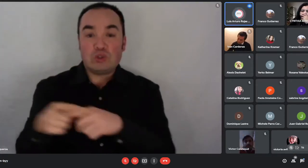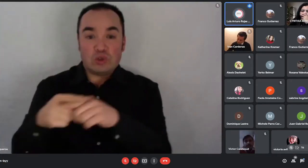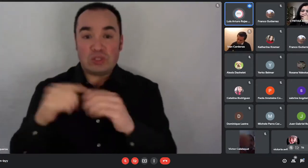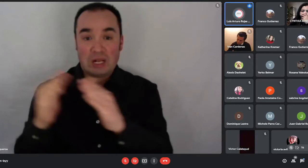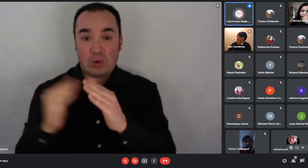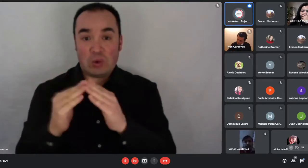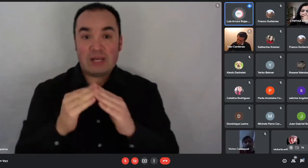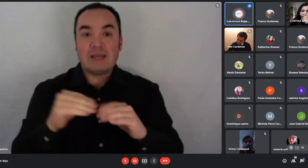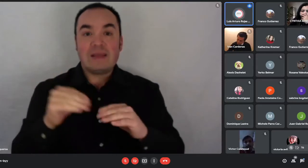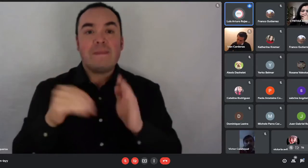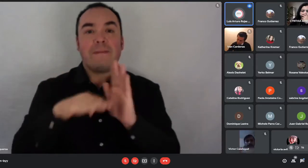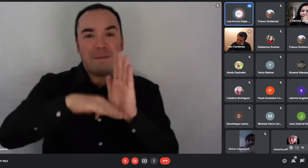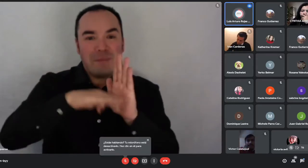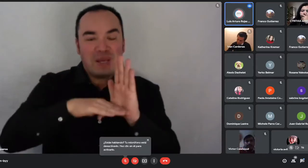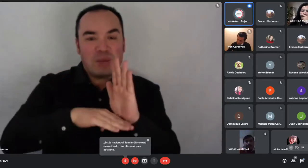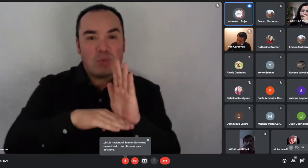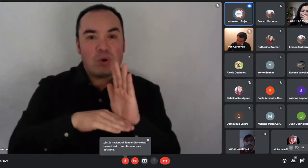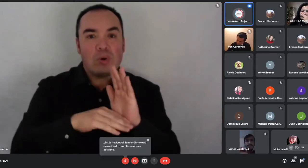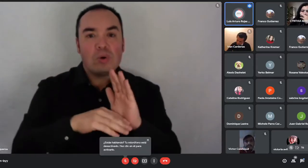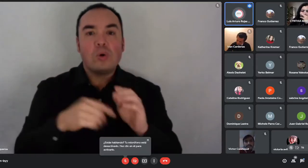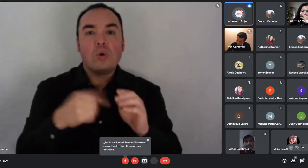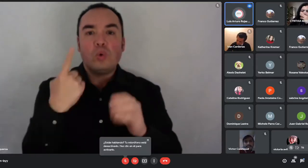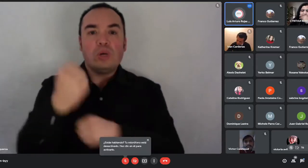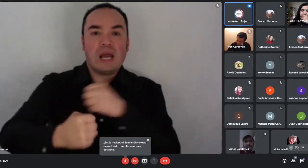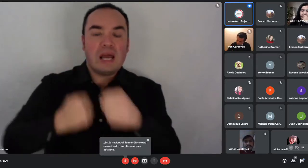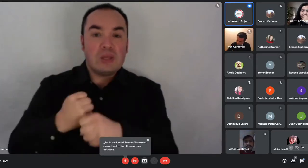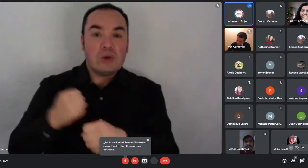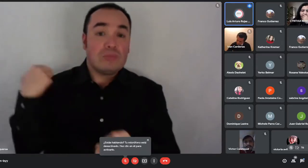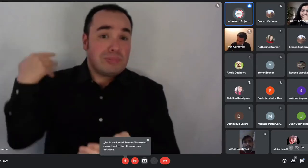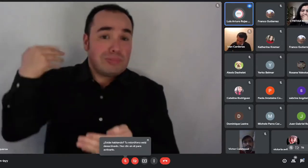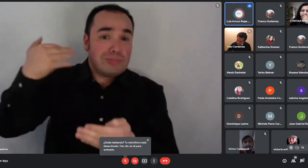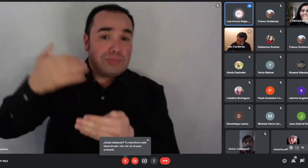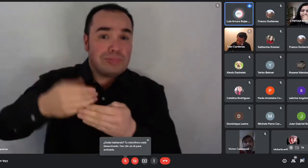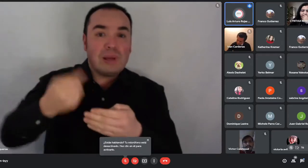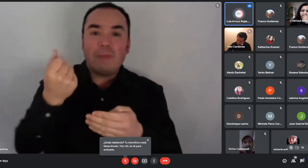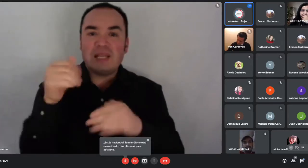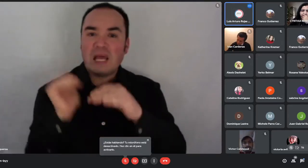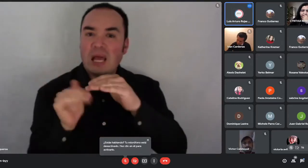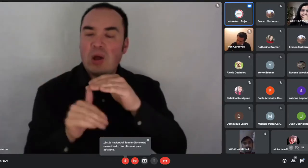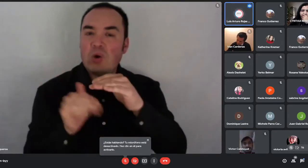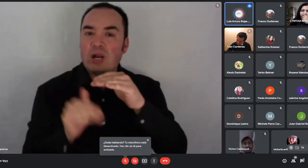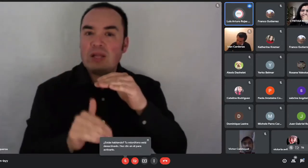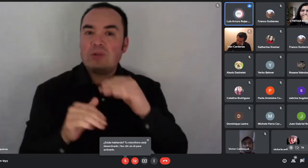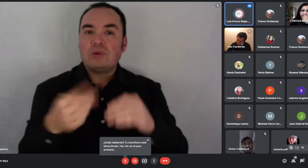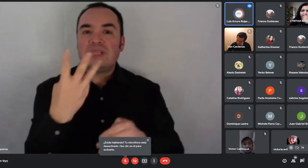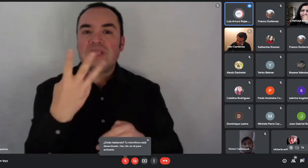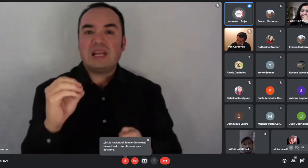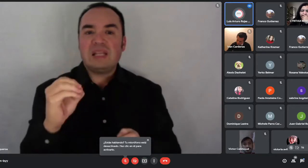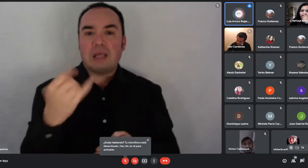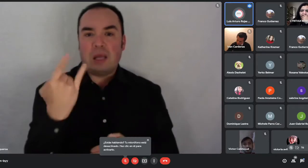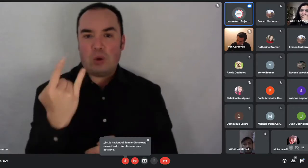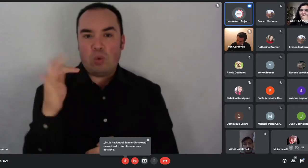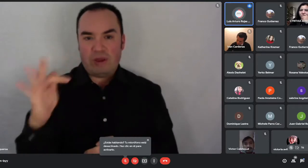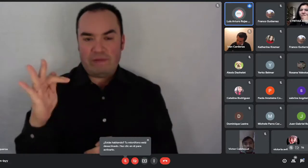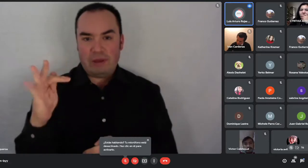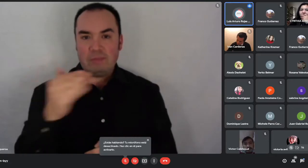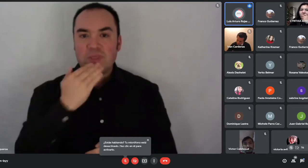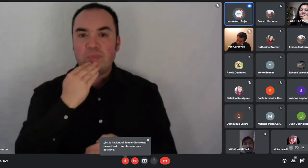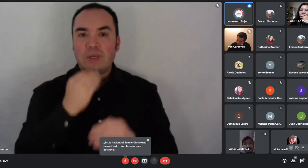antigüedad. ¿Ya? 12 meses de antigüedad. Deben presentar fotocopias de su cédula de identidad para aquellas cédulas